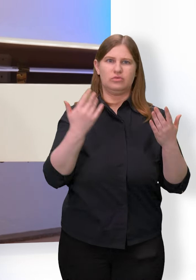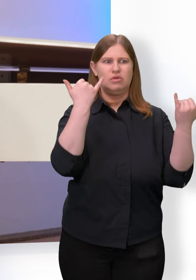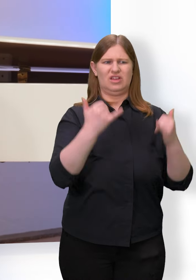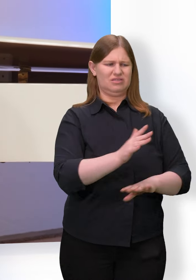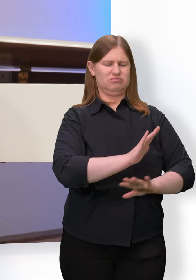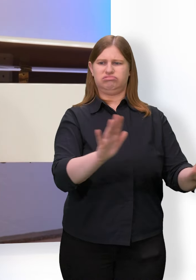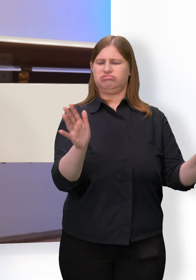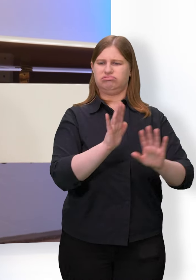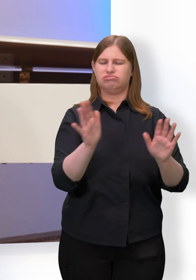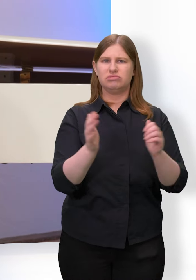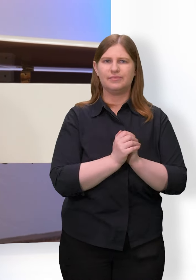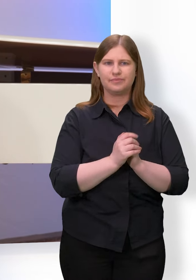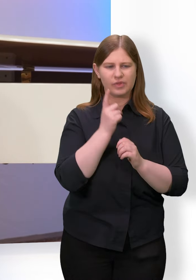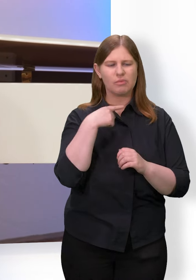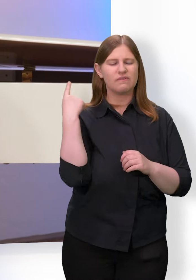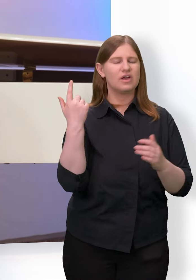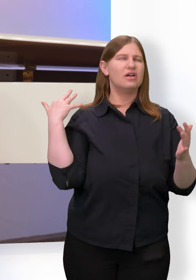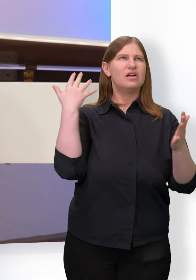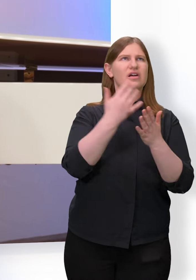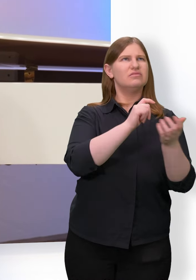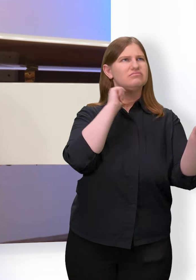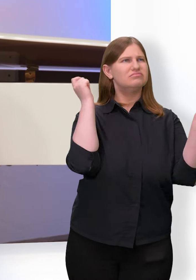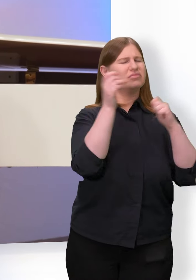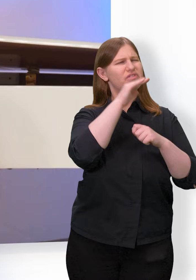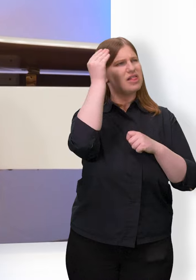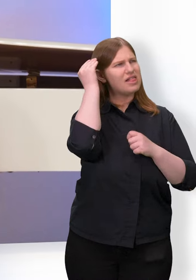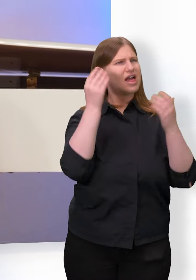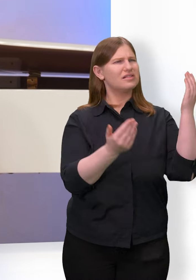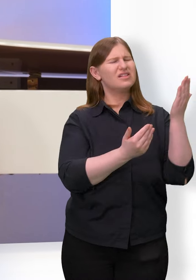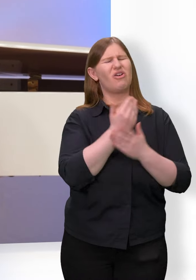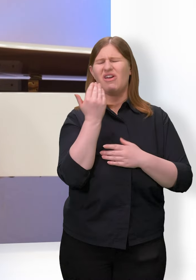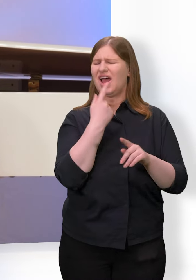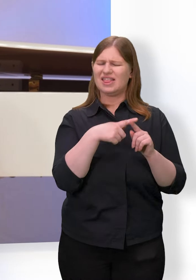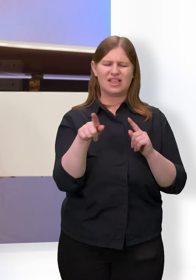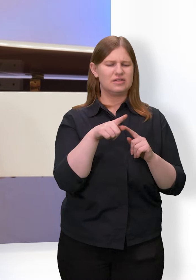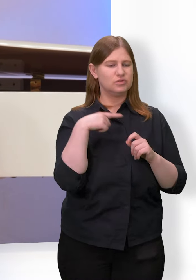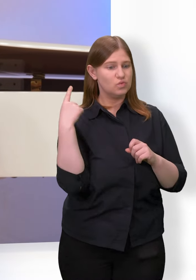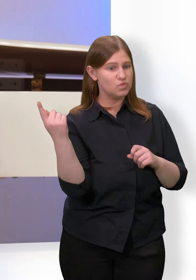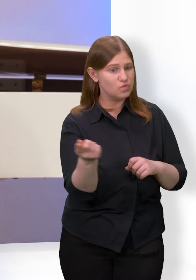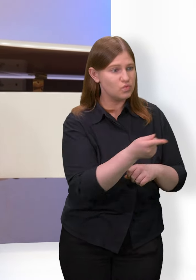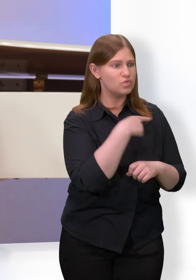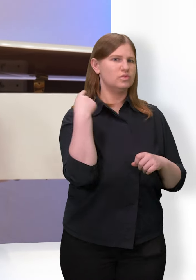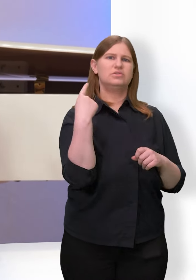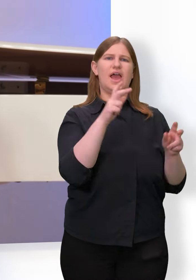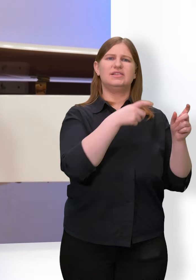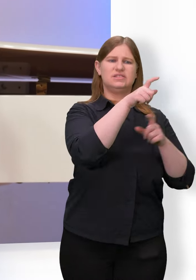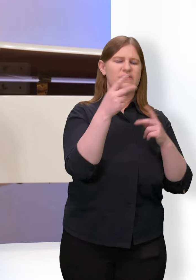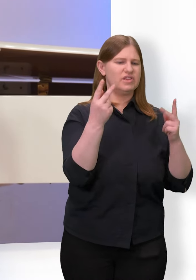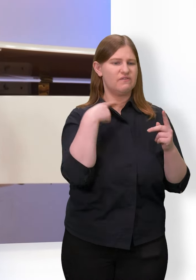Wir haben da, glaube ich, ganz viel gelernt. Und letztlich geht es bei uns darum, dass wir nicht irgendwas Christliches draufstehen haben. Also das